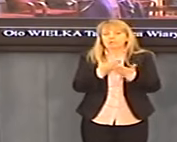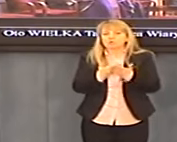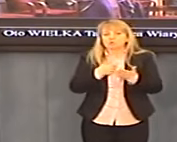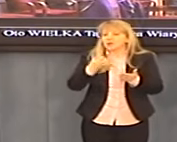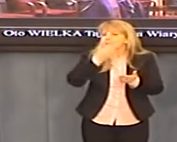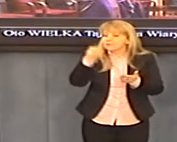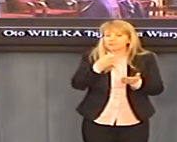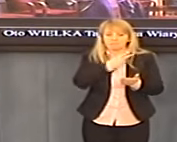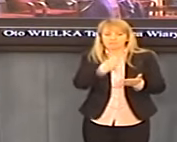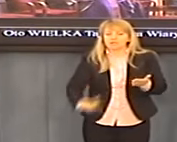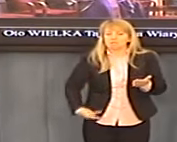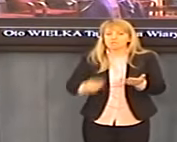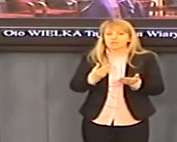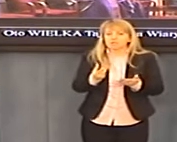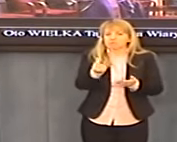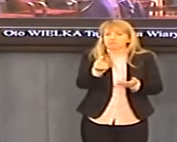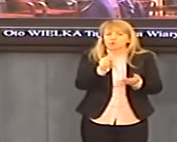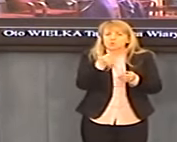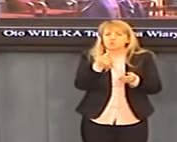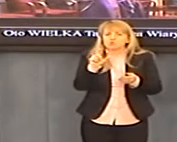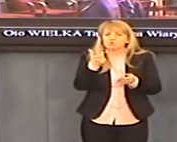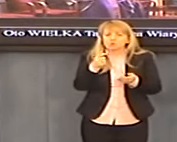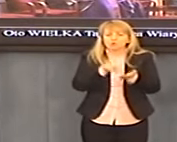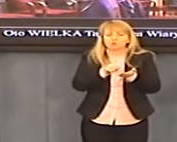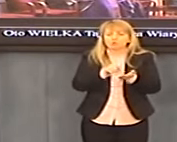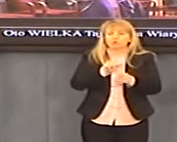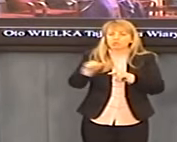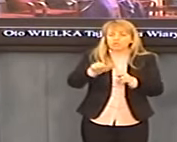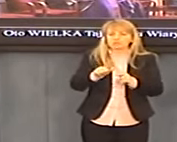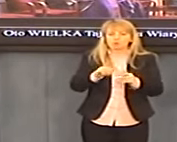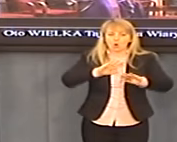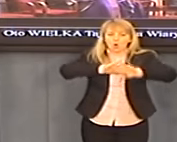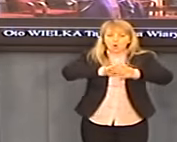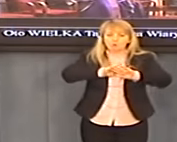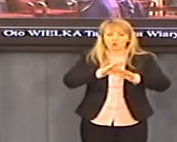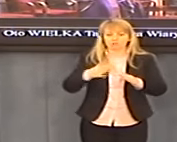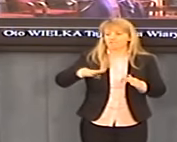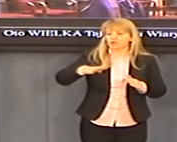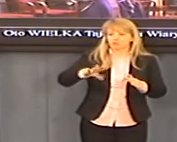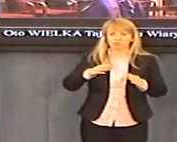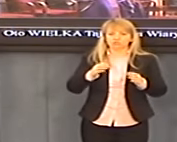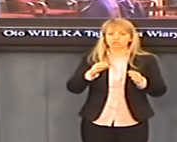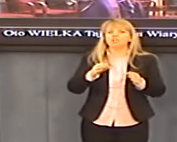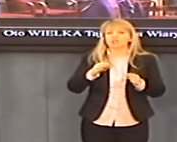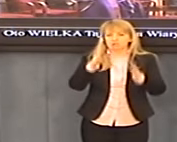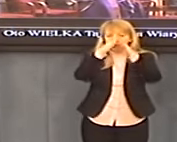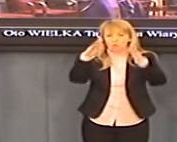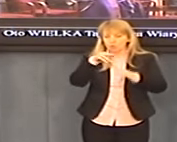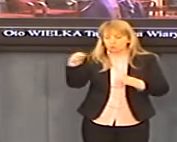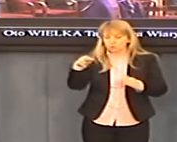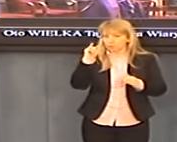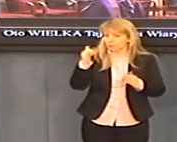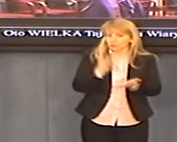premiera Donalda Tuska, na czym ma polegać ta obrona wartości chrześcijańskich i pomoc Polski,